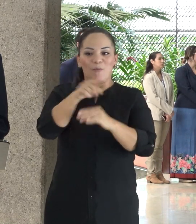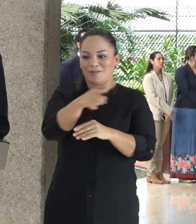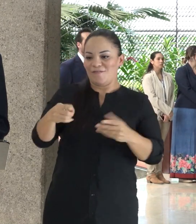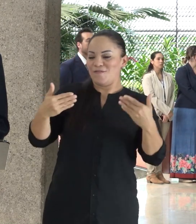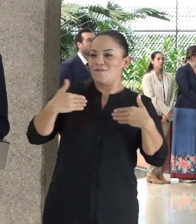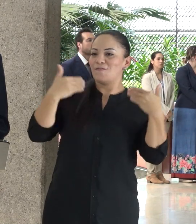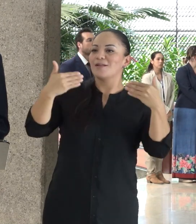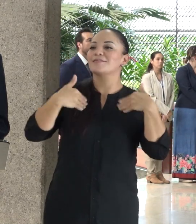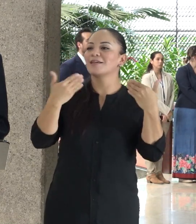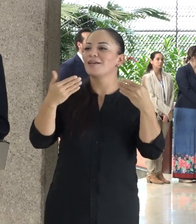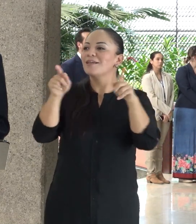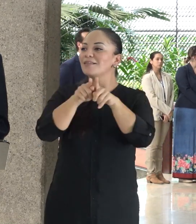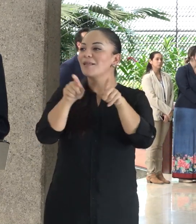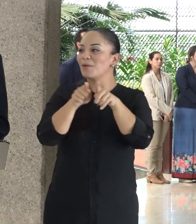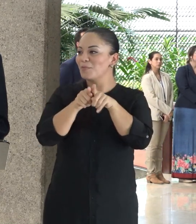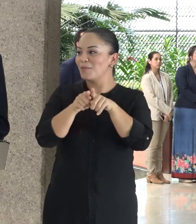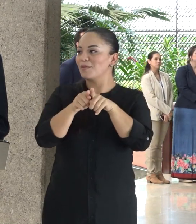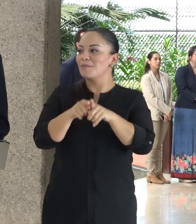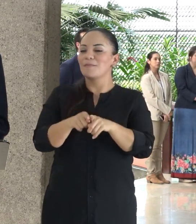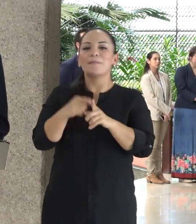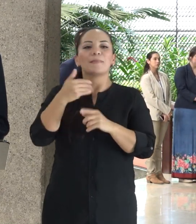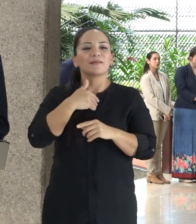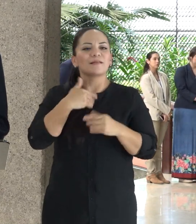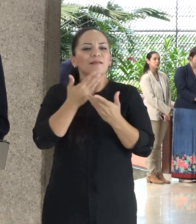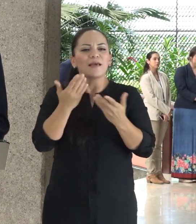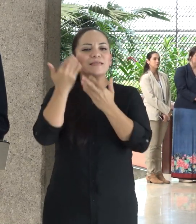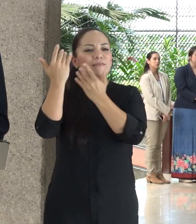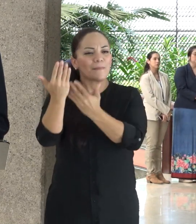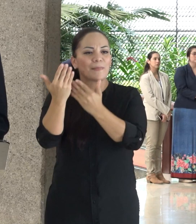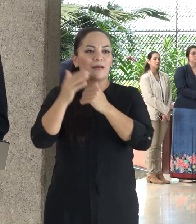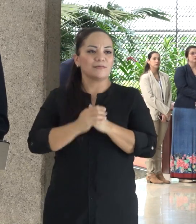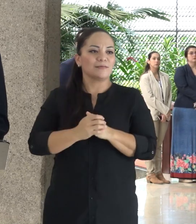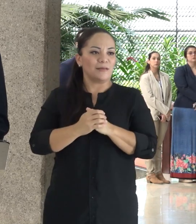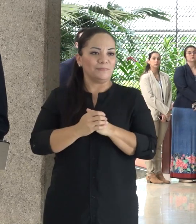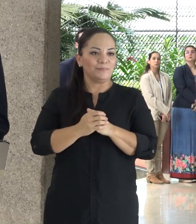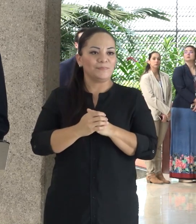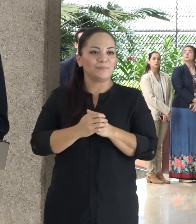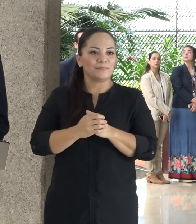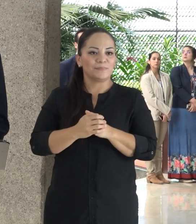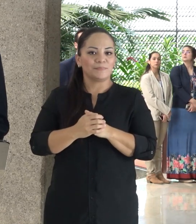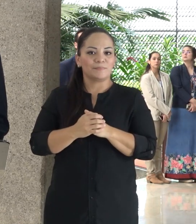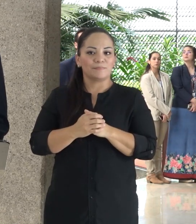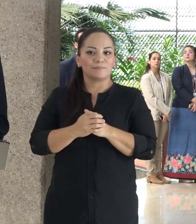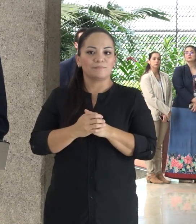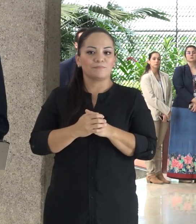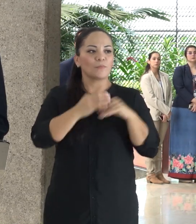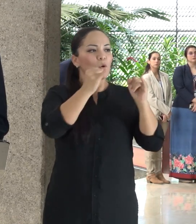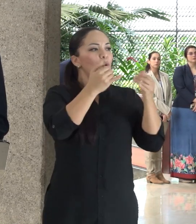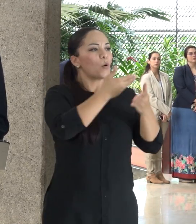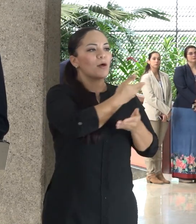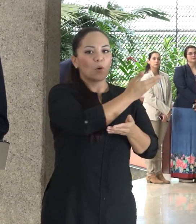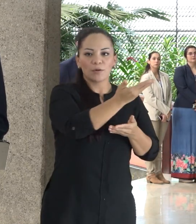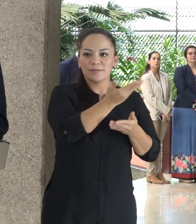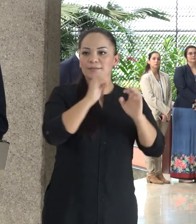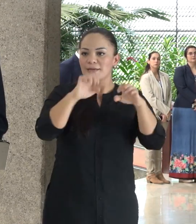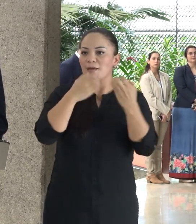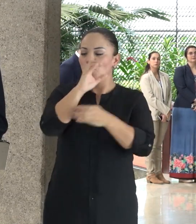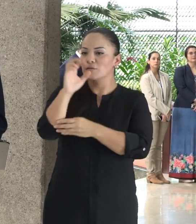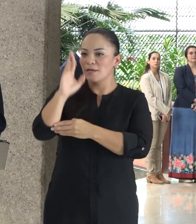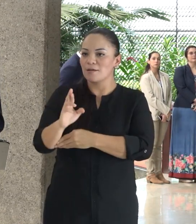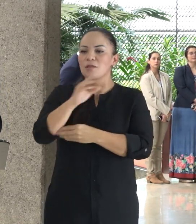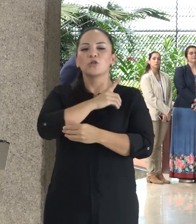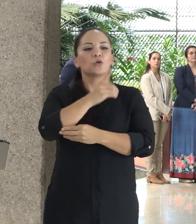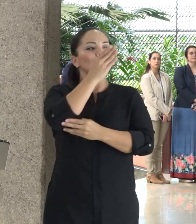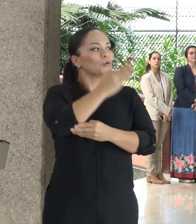todo para tener esperanza. Señores de la CELE, que Dios los